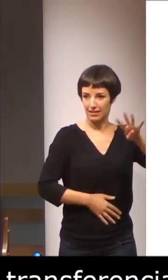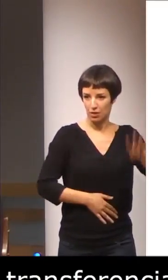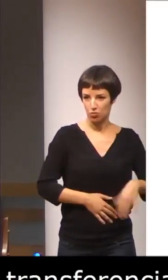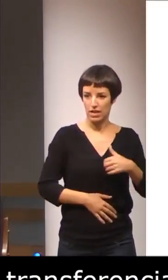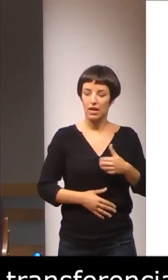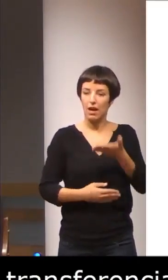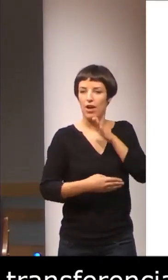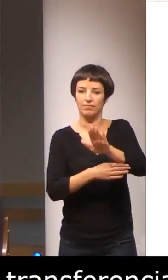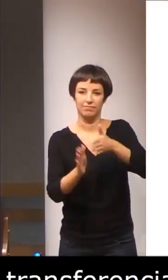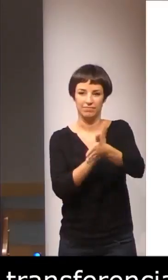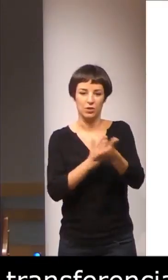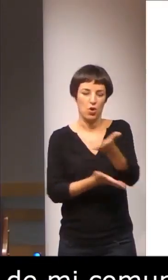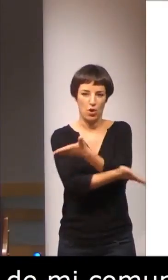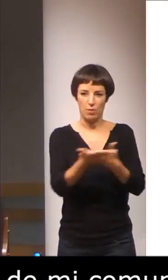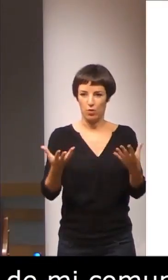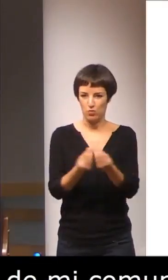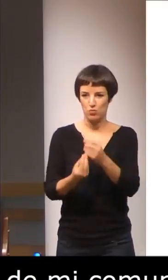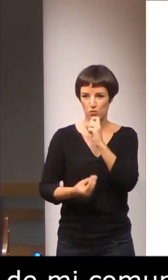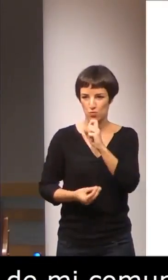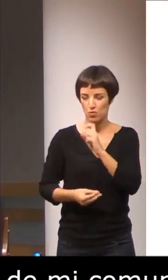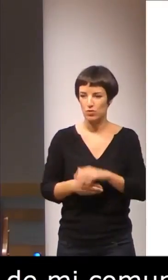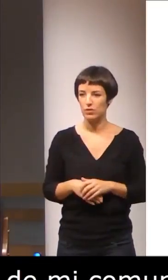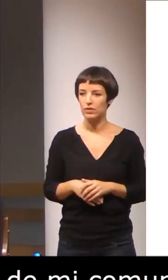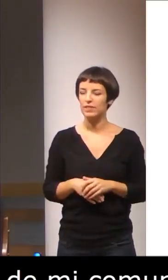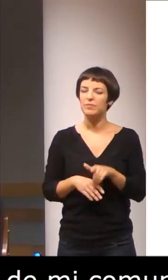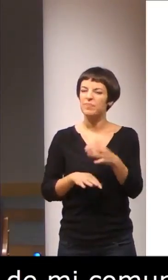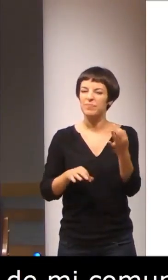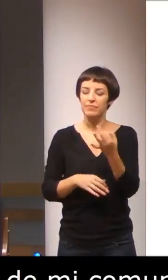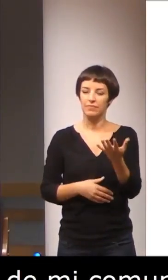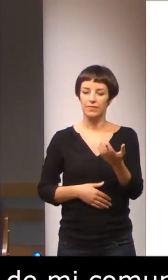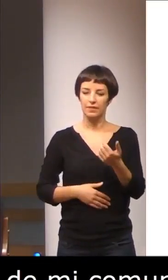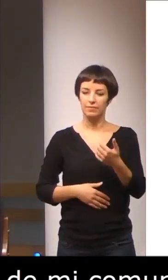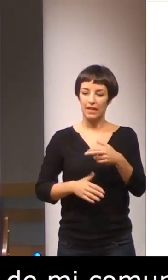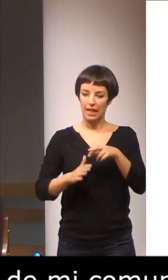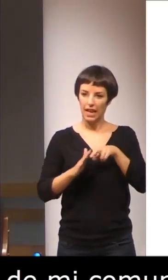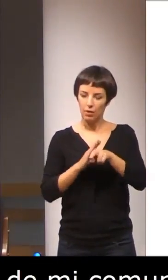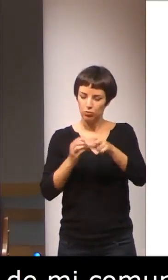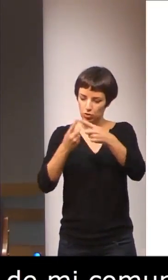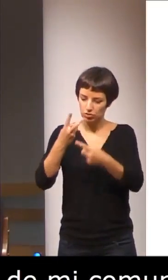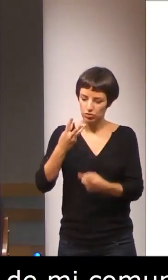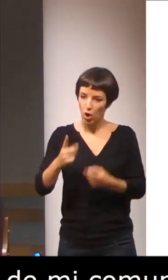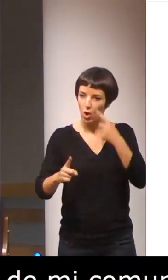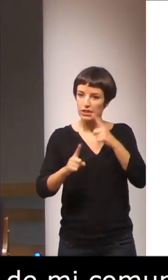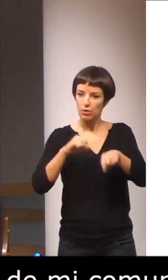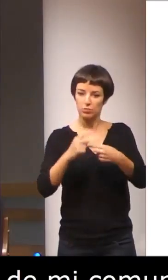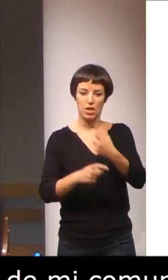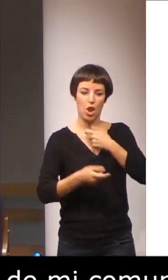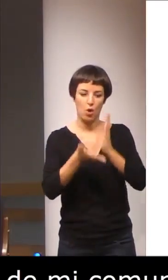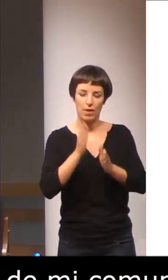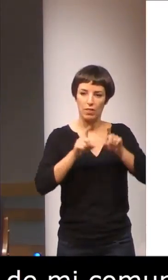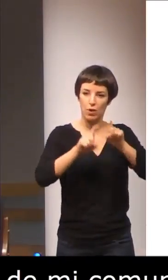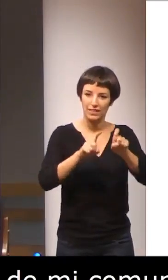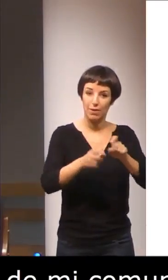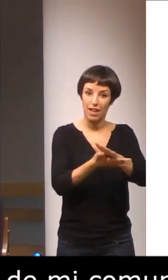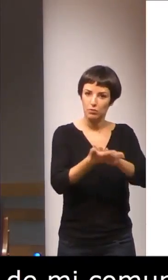Cataluña. Y consiste en el desarrollo de recursos para la intervención logopédica educativa en la